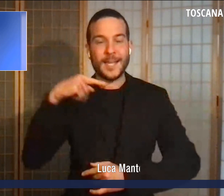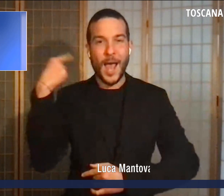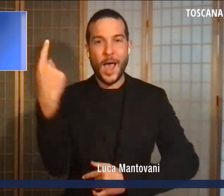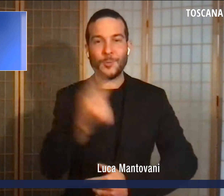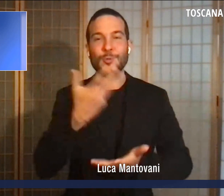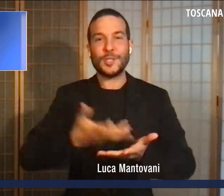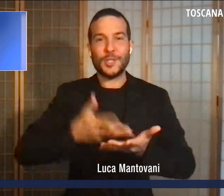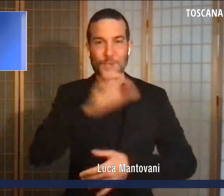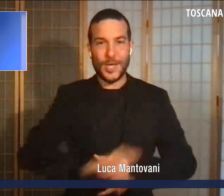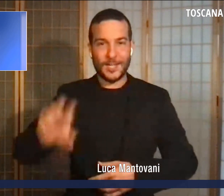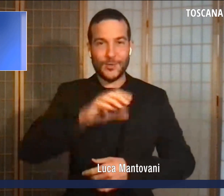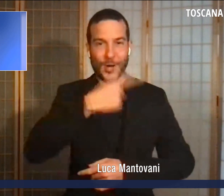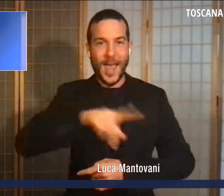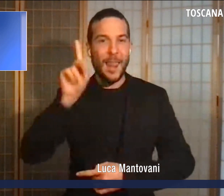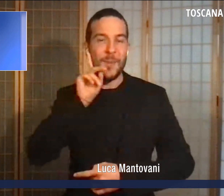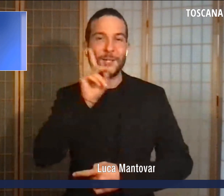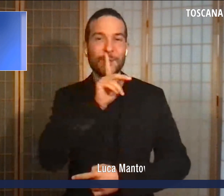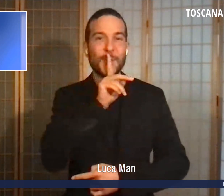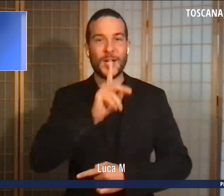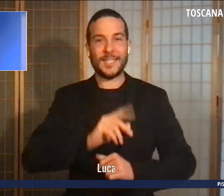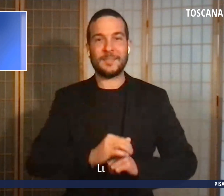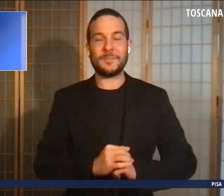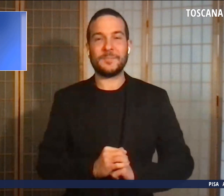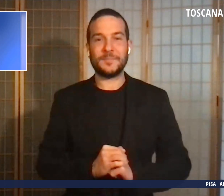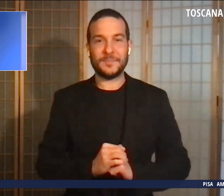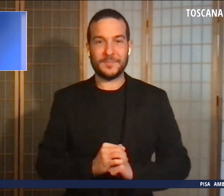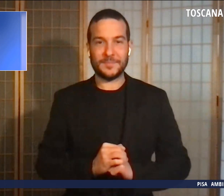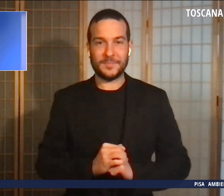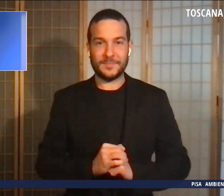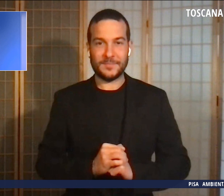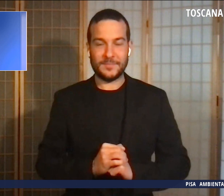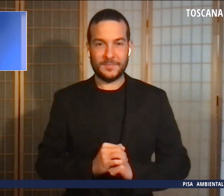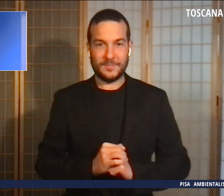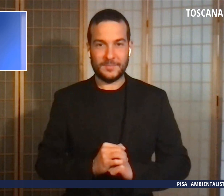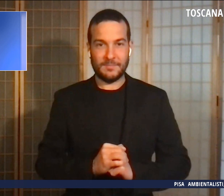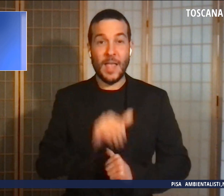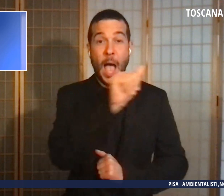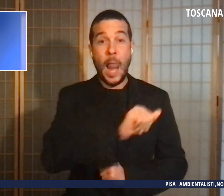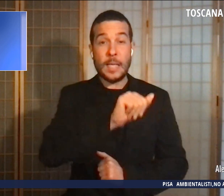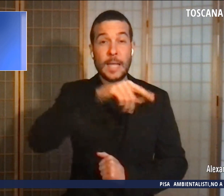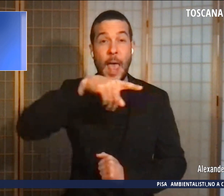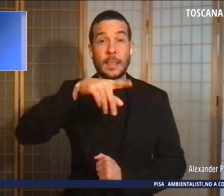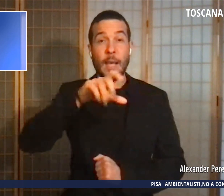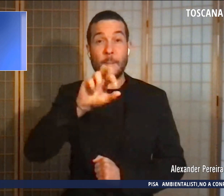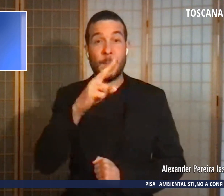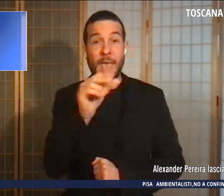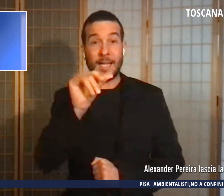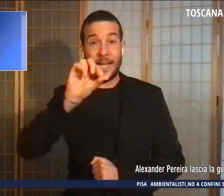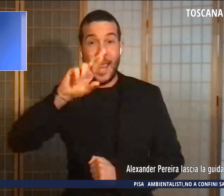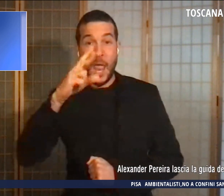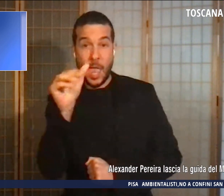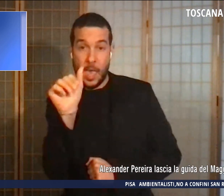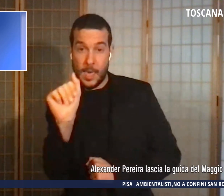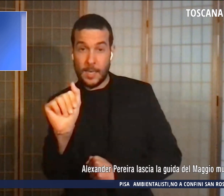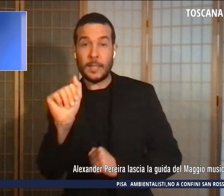Tg regionale per sordi. Alexander Pereira lascia la